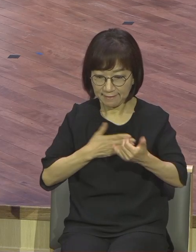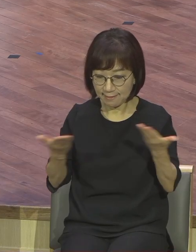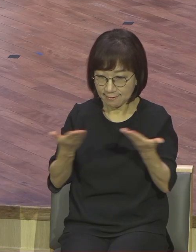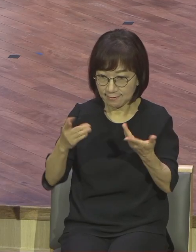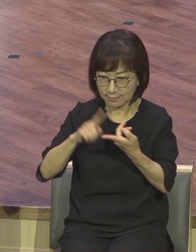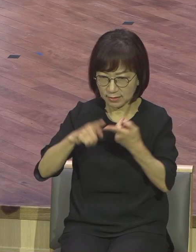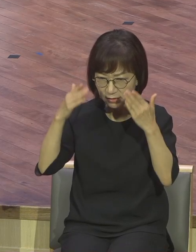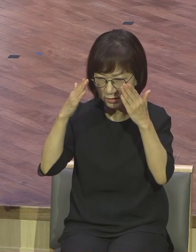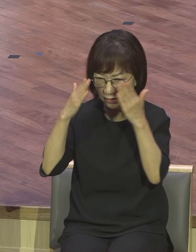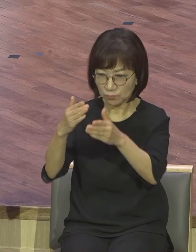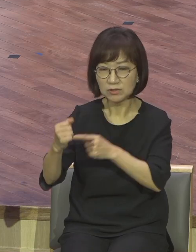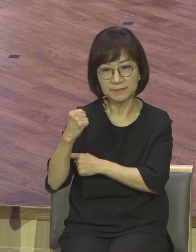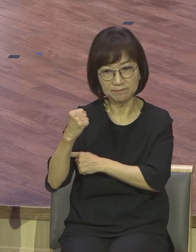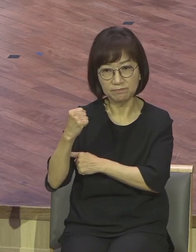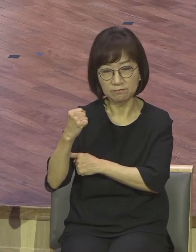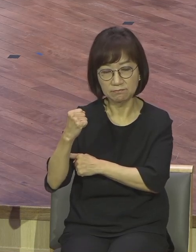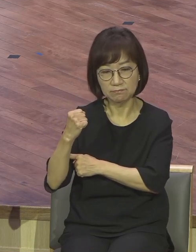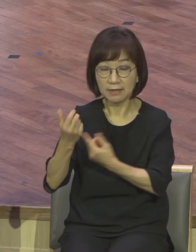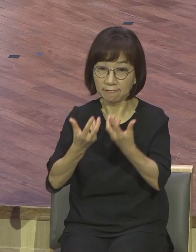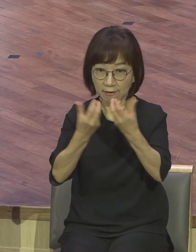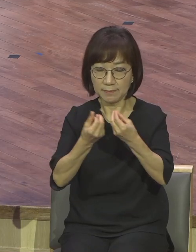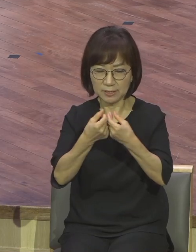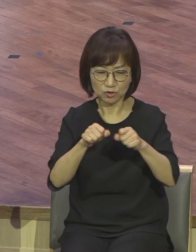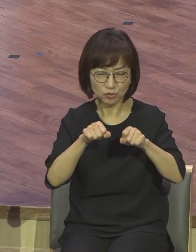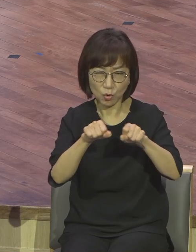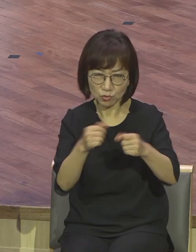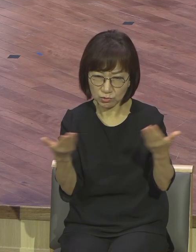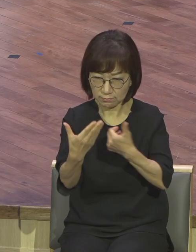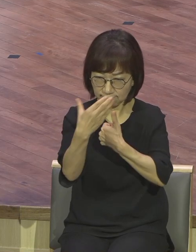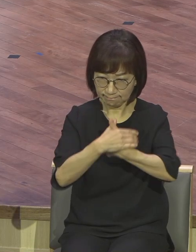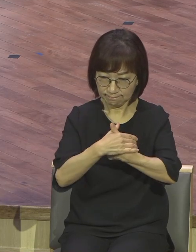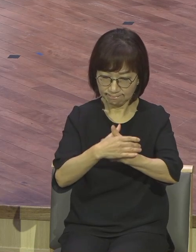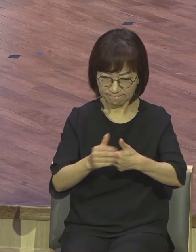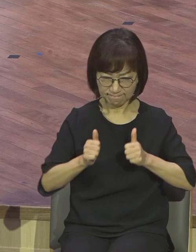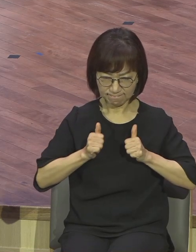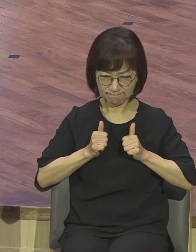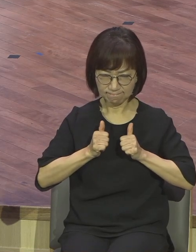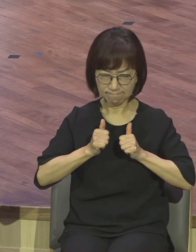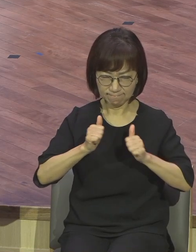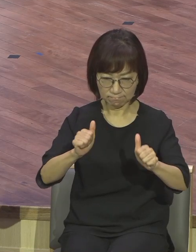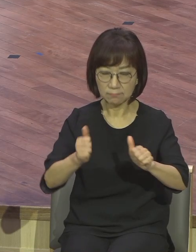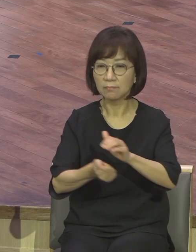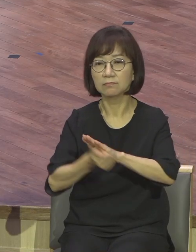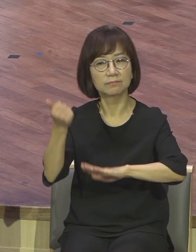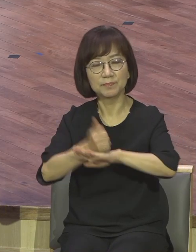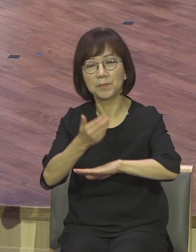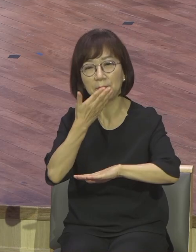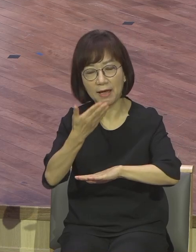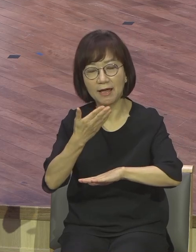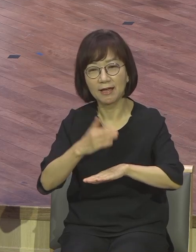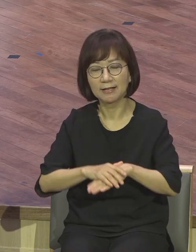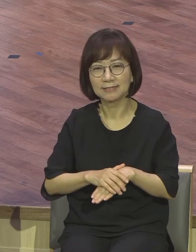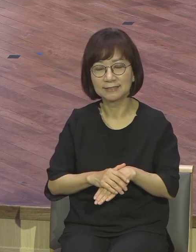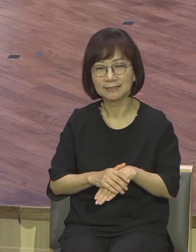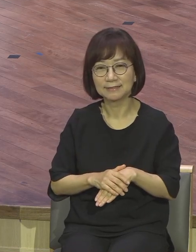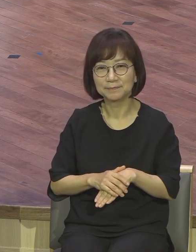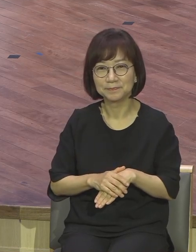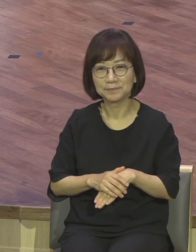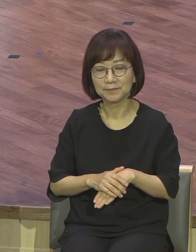청소를 제대로 해도 성공합니다 집중 여러분이 영적인 사람으로